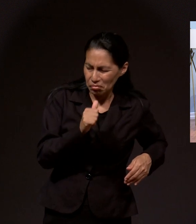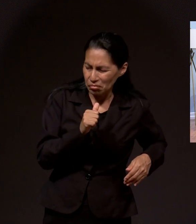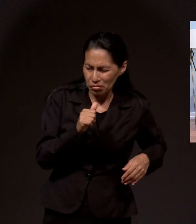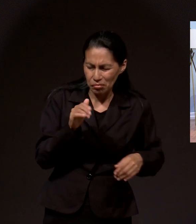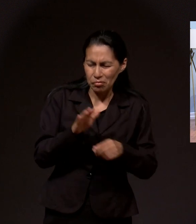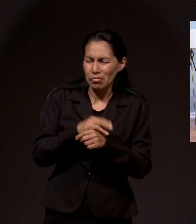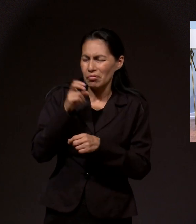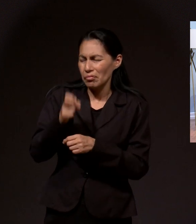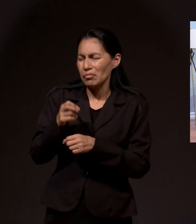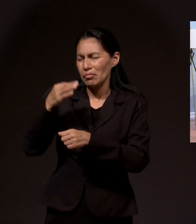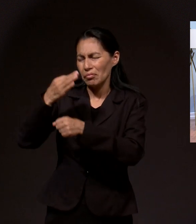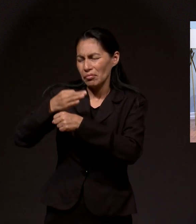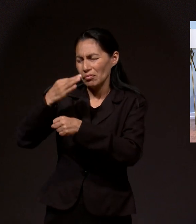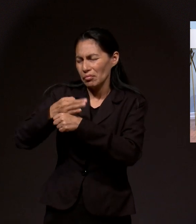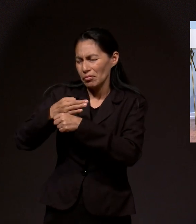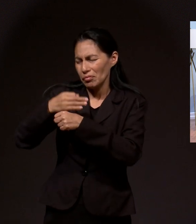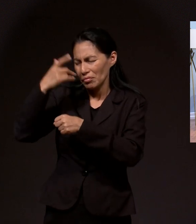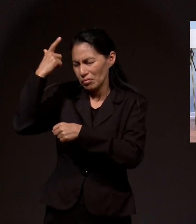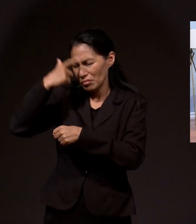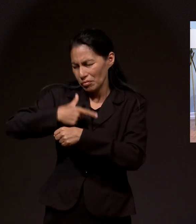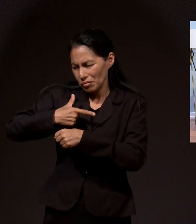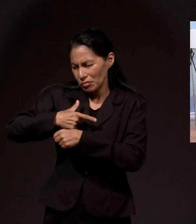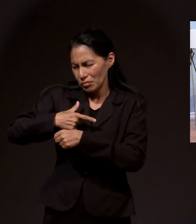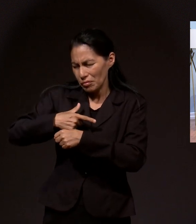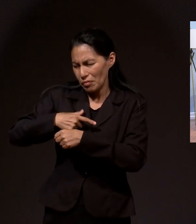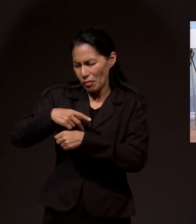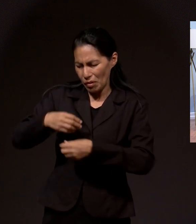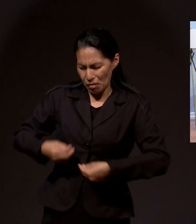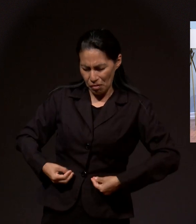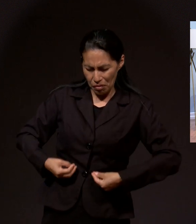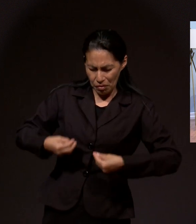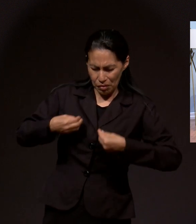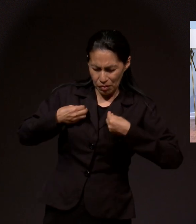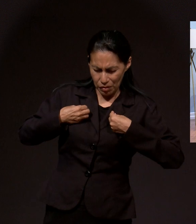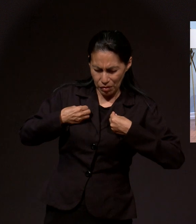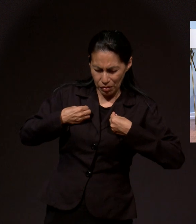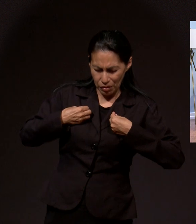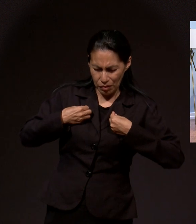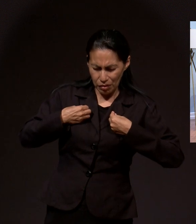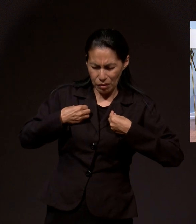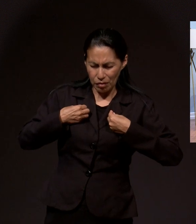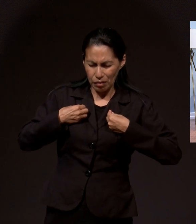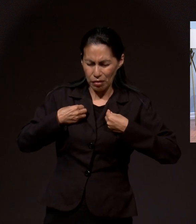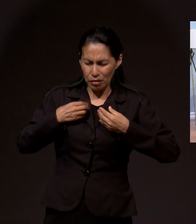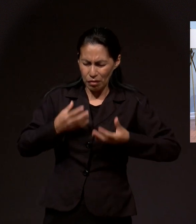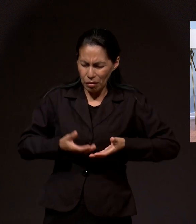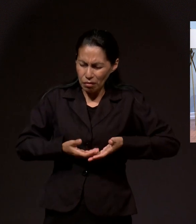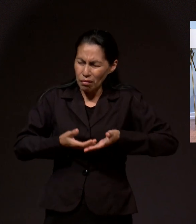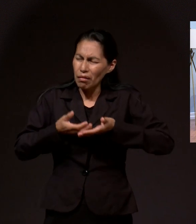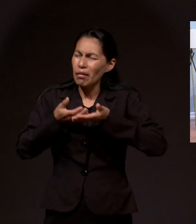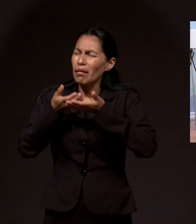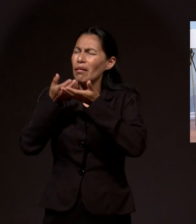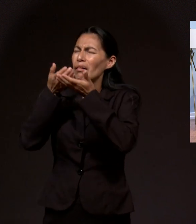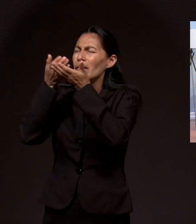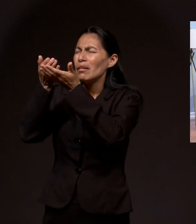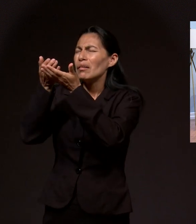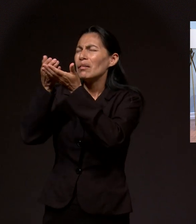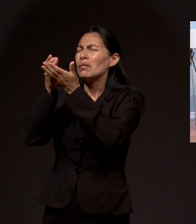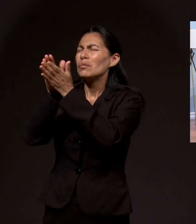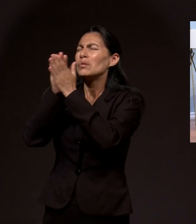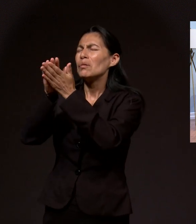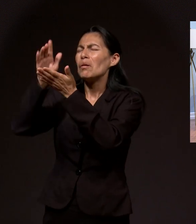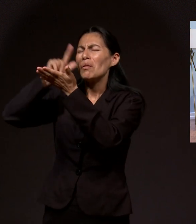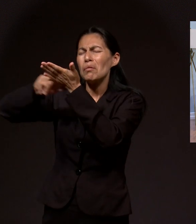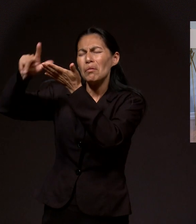noche, pedimos que en primer lugar, Padre, tomes nuestras vidas y las limpias de toda maldad. Amén. Perdones